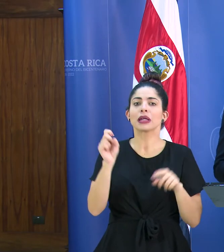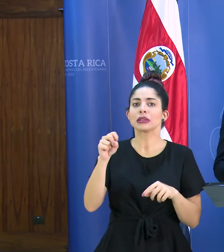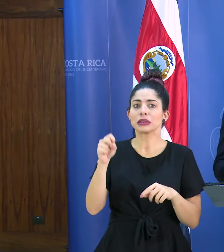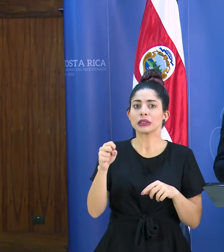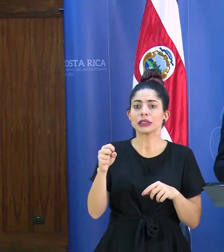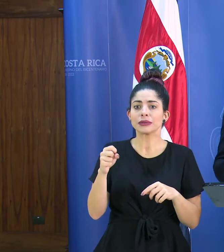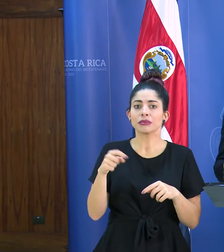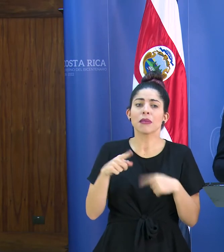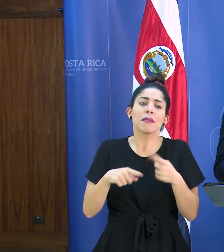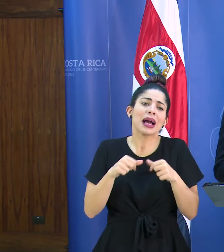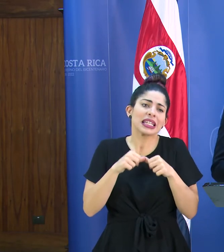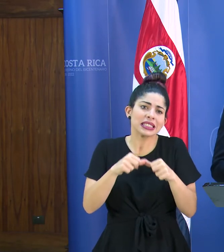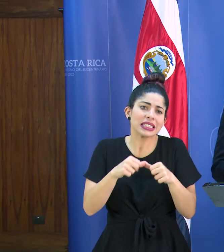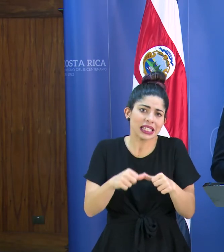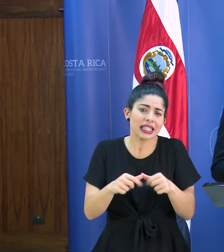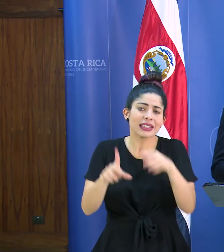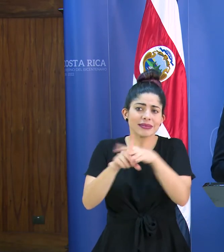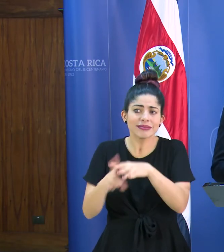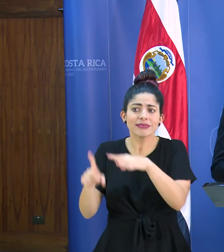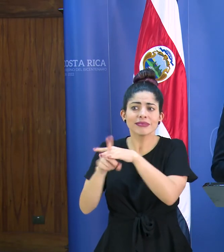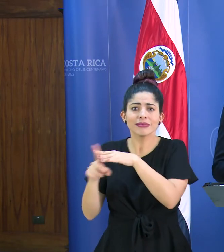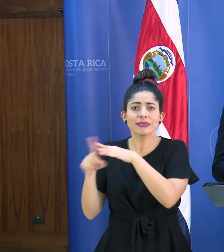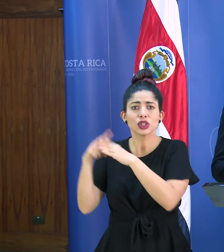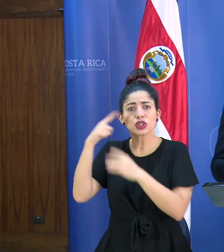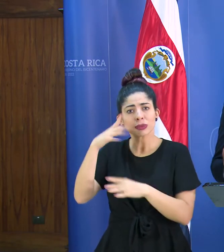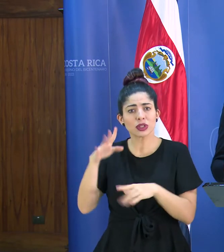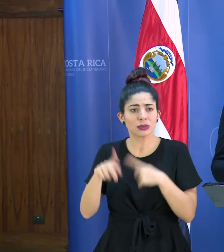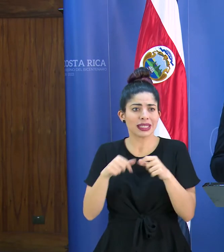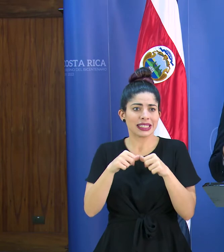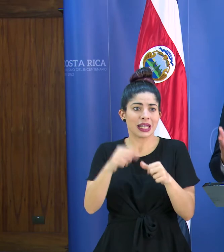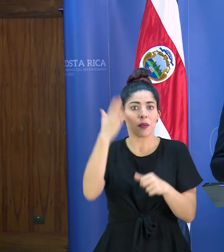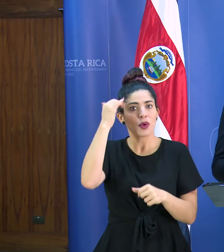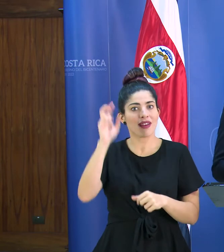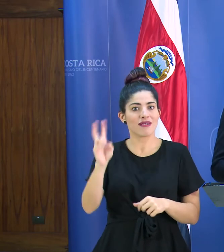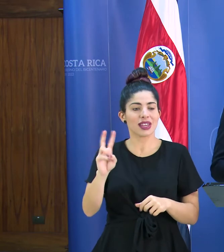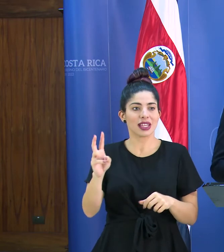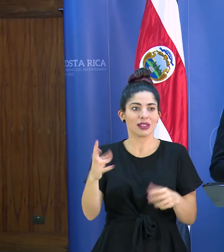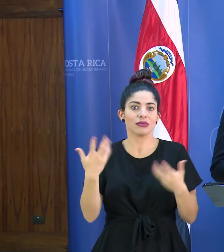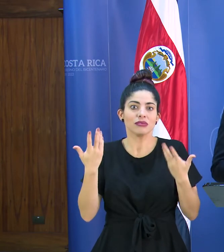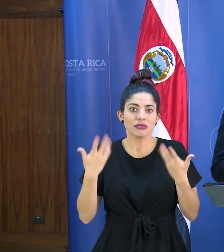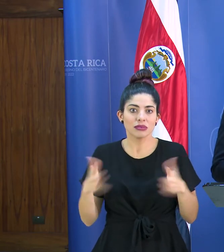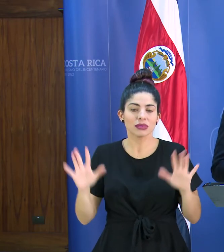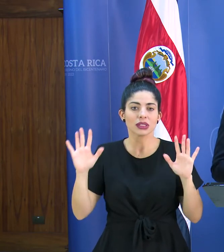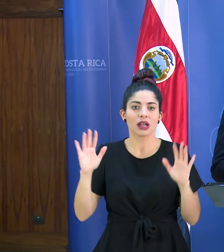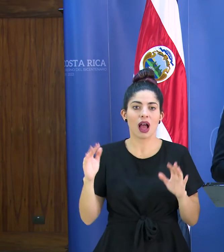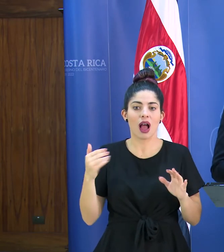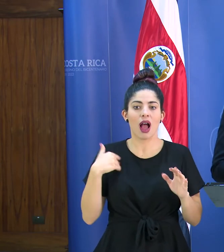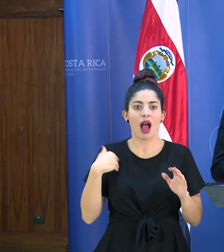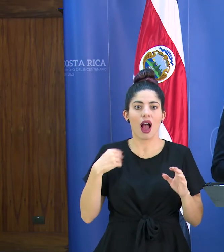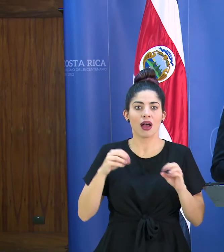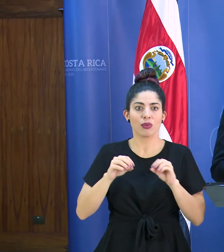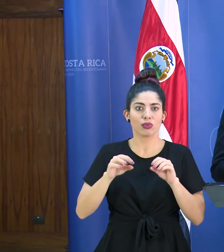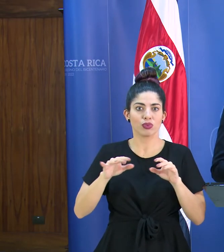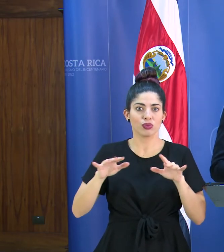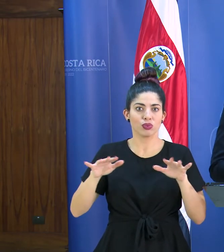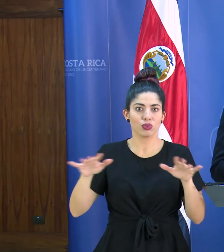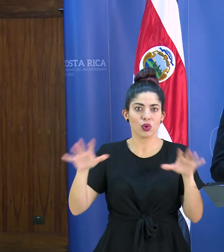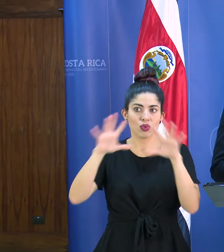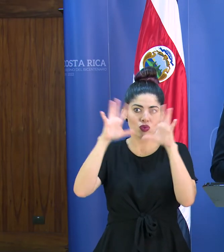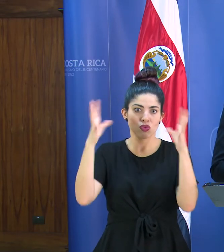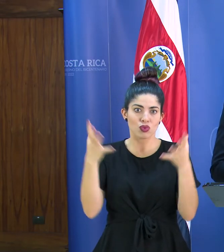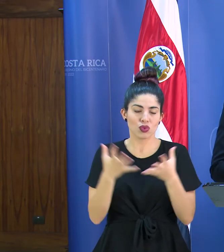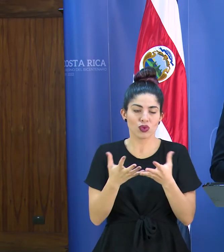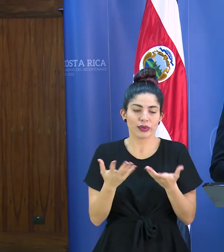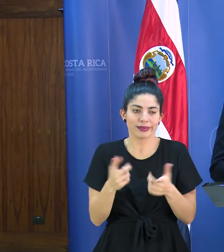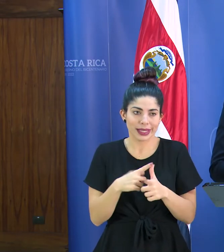esto va a seguir esta dinámica además casos sospechosos porque como les digo ya el virus ha tenido una transmisión importante alrededor del mundo y